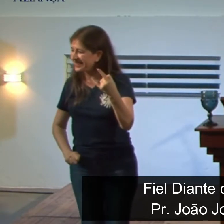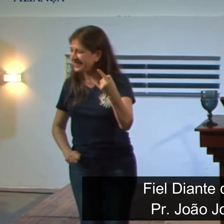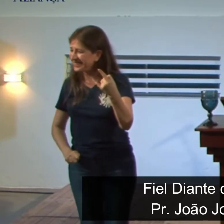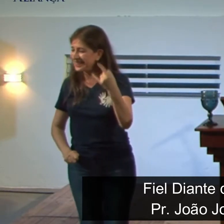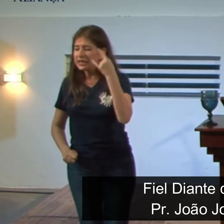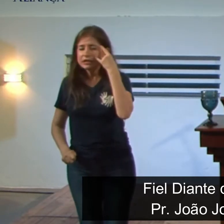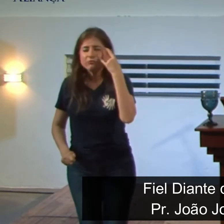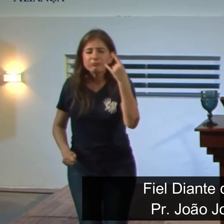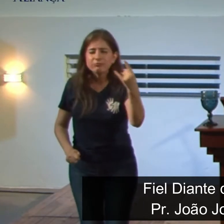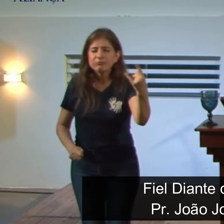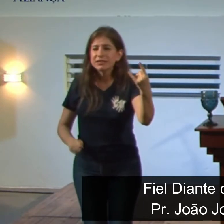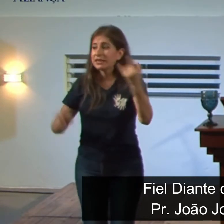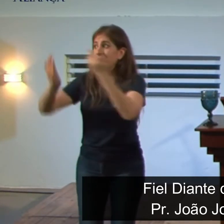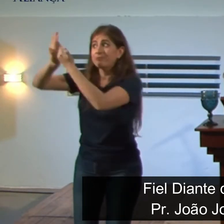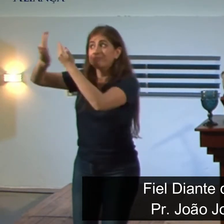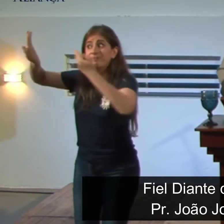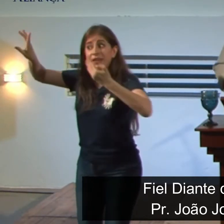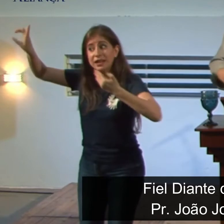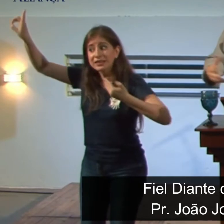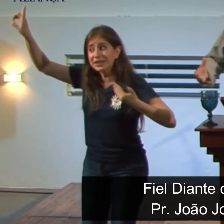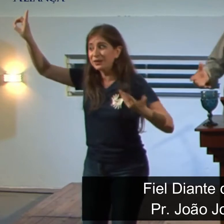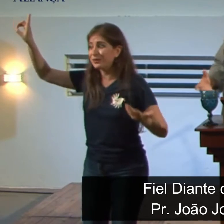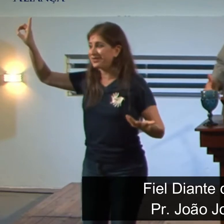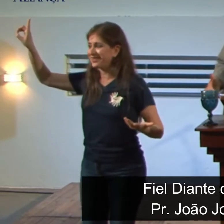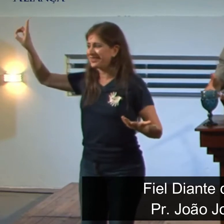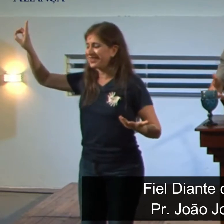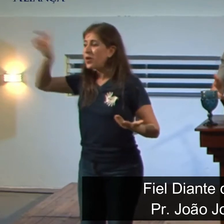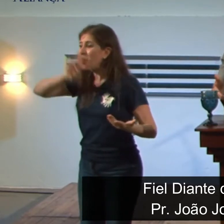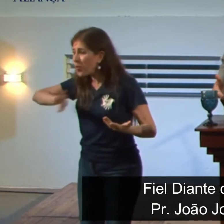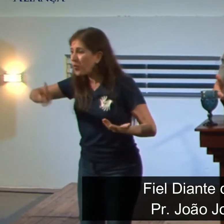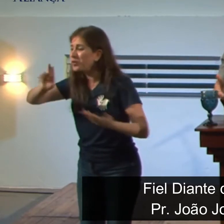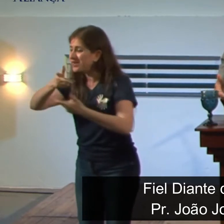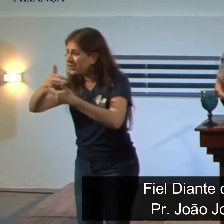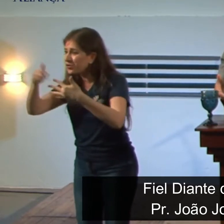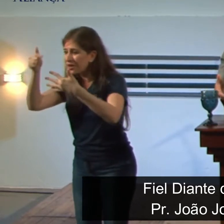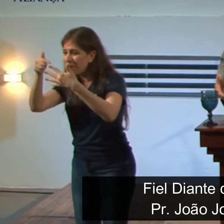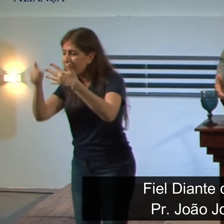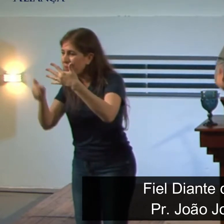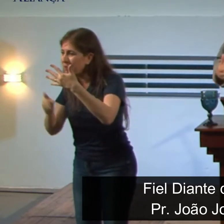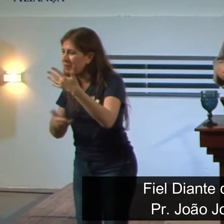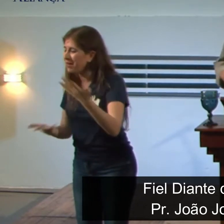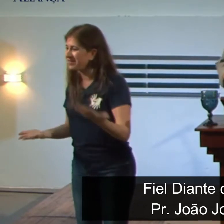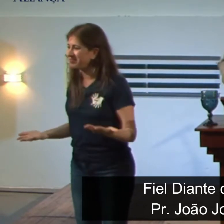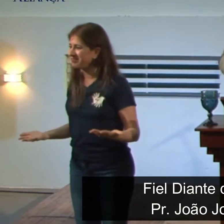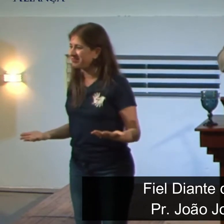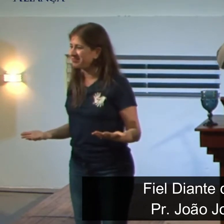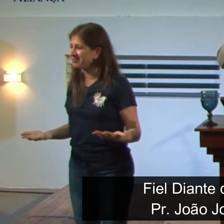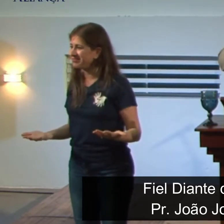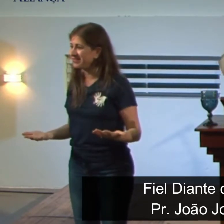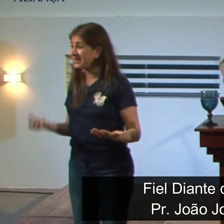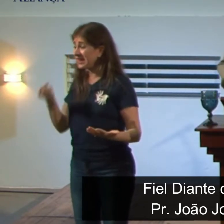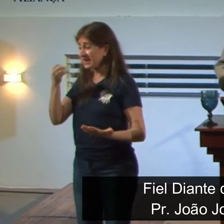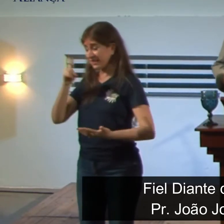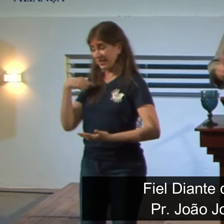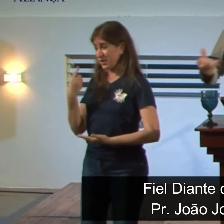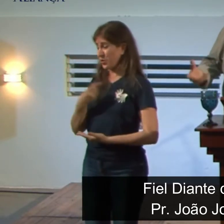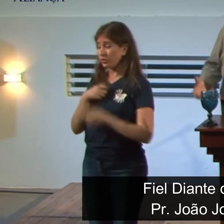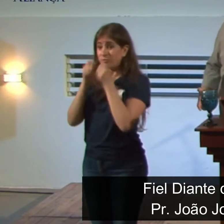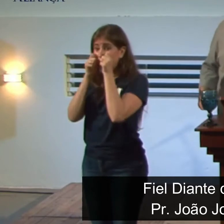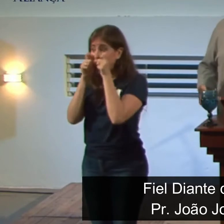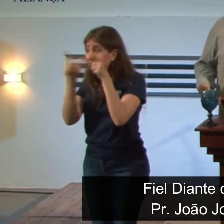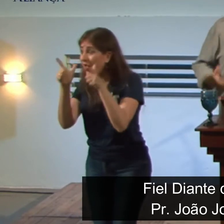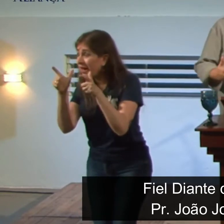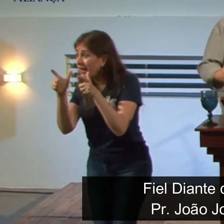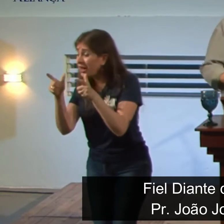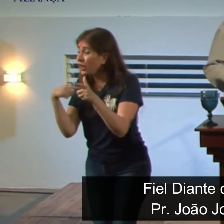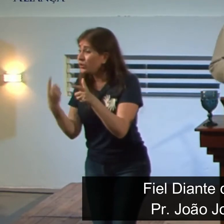levamos para longe de Deus. Ele usa muitas vezes isso. e se nós, irmão, não estivermos atentos, nós vamos